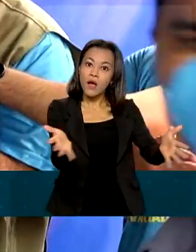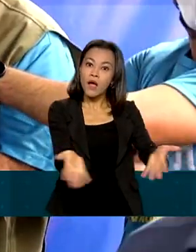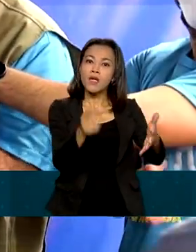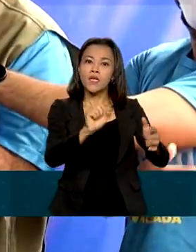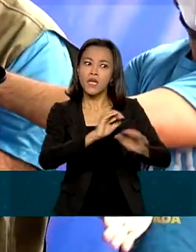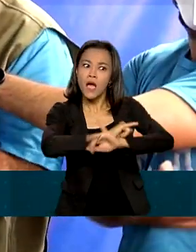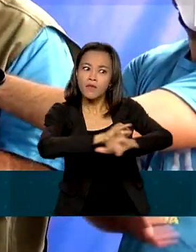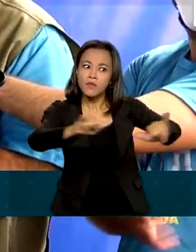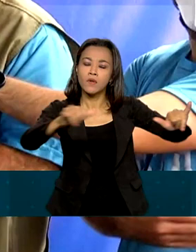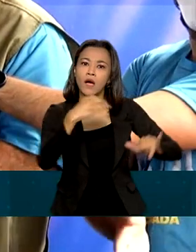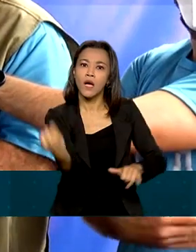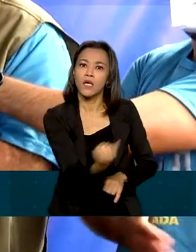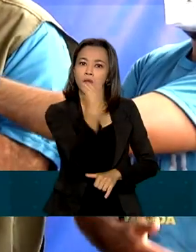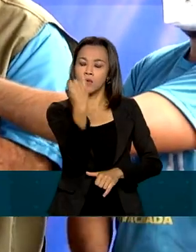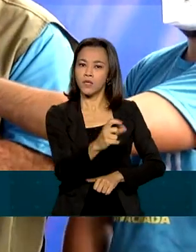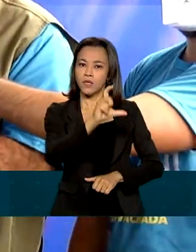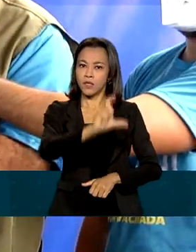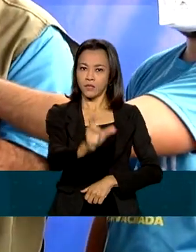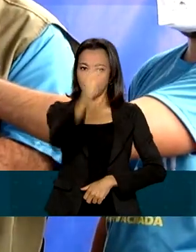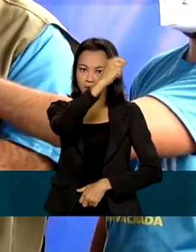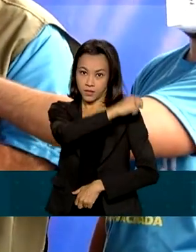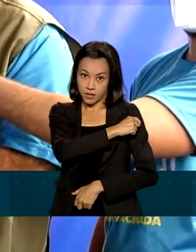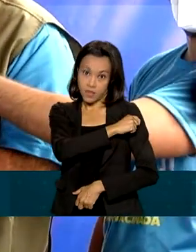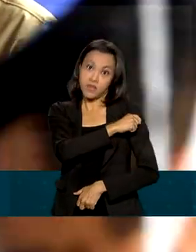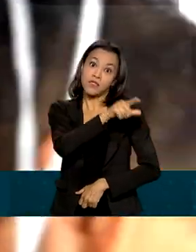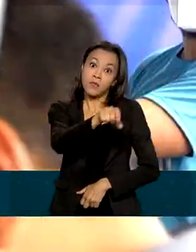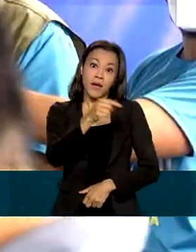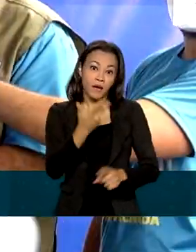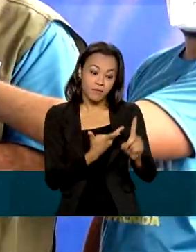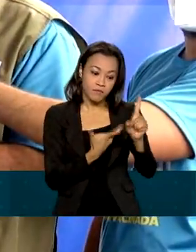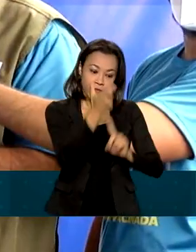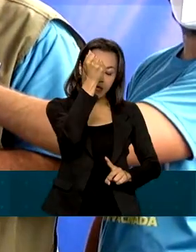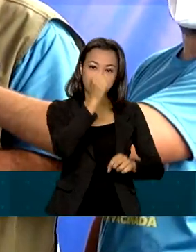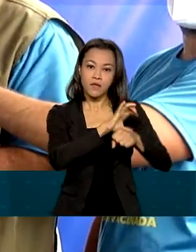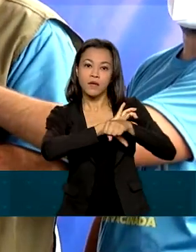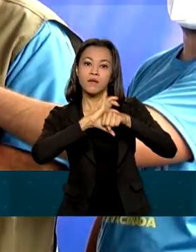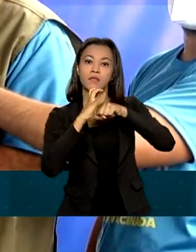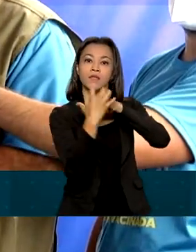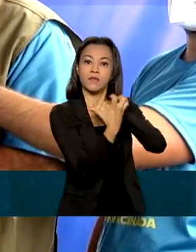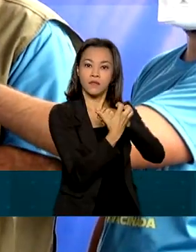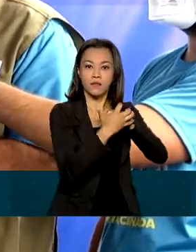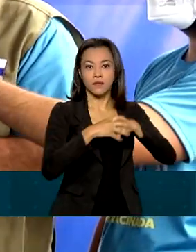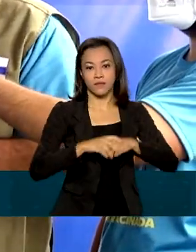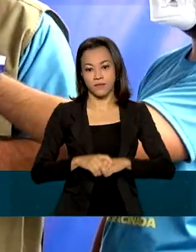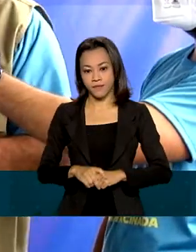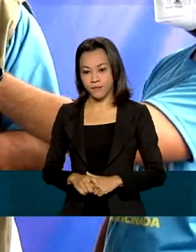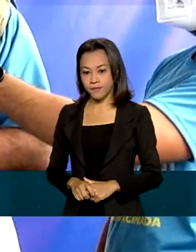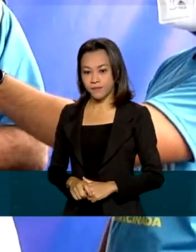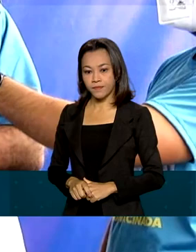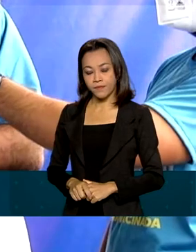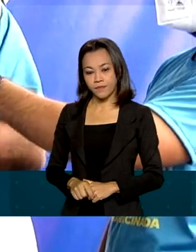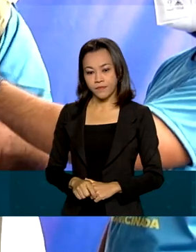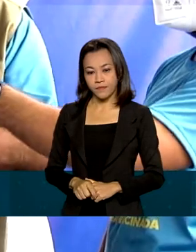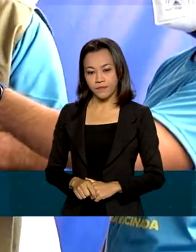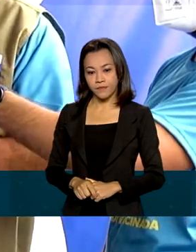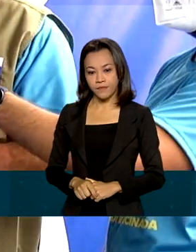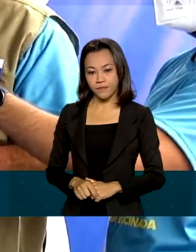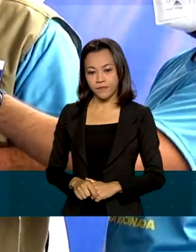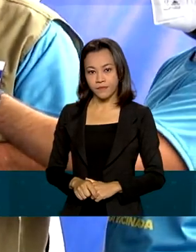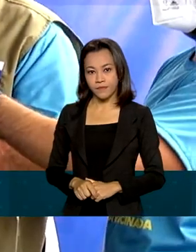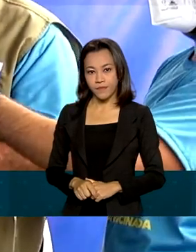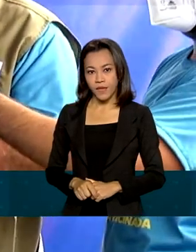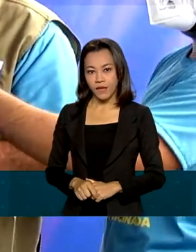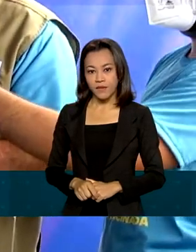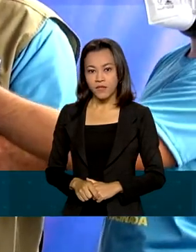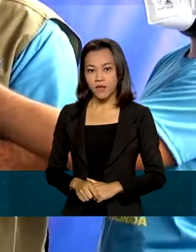importância da imunização e da testagem para vencer a pandemia de covid-19. Preciso pedir a vocês,